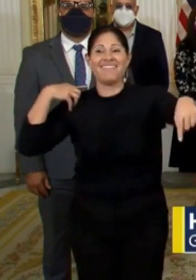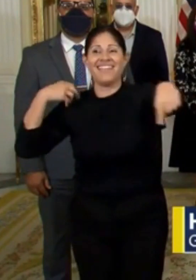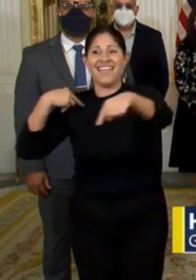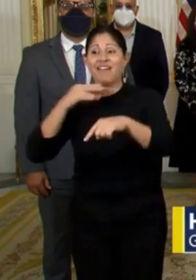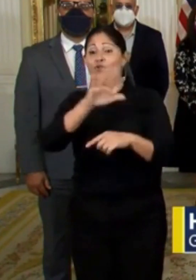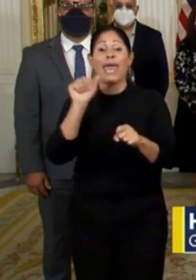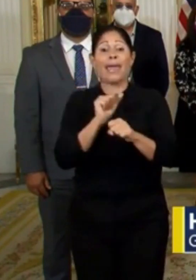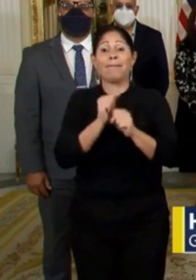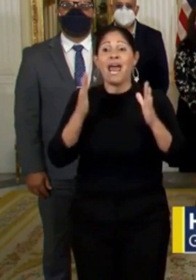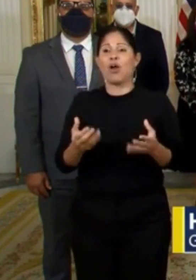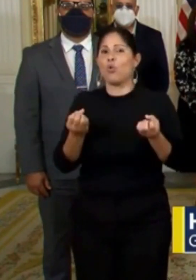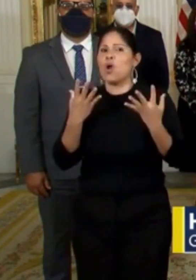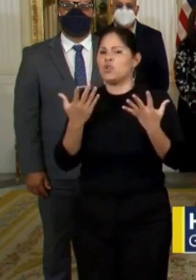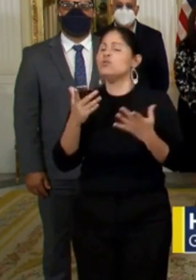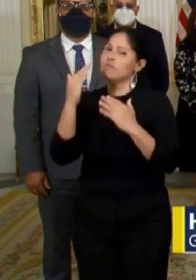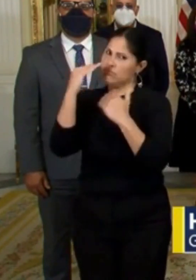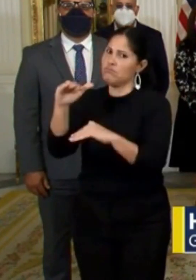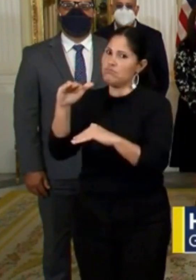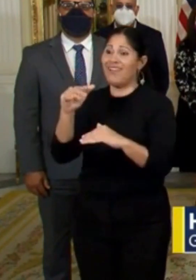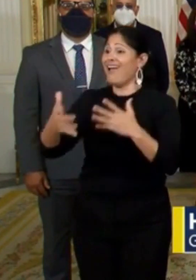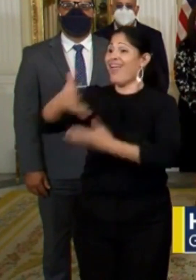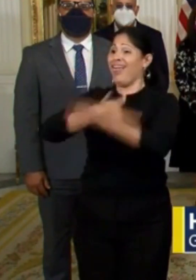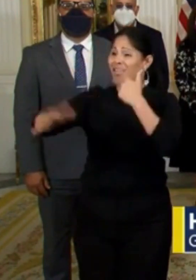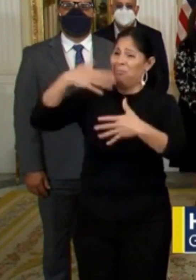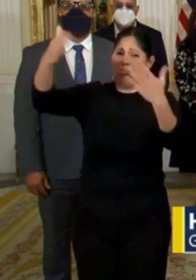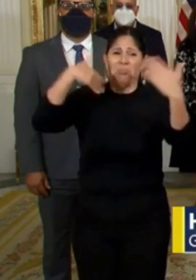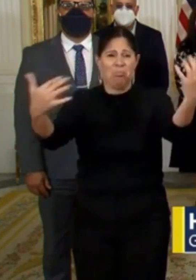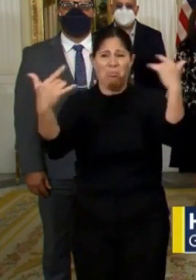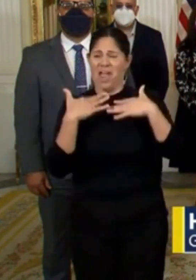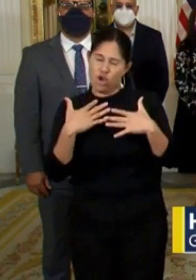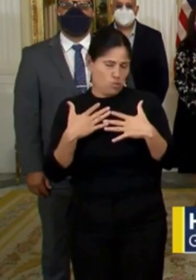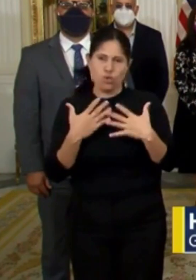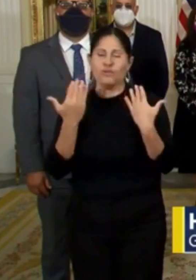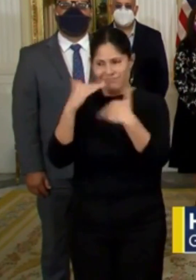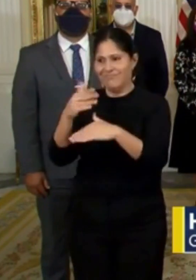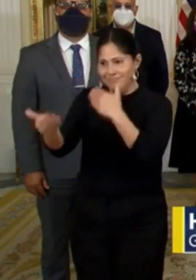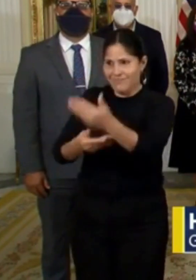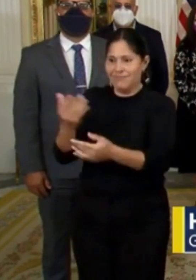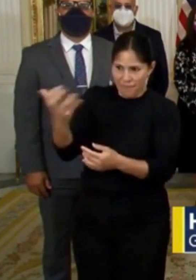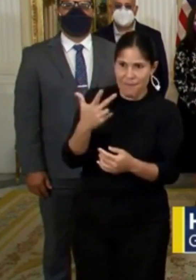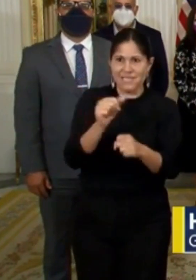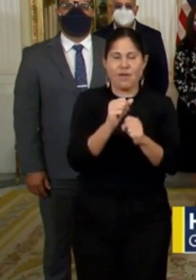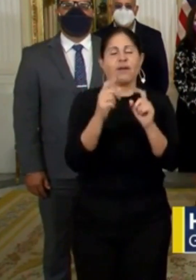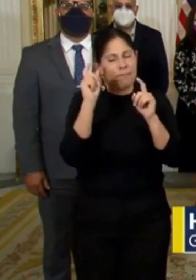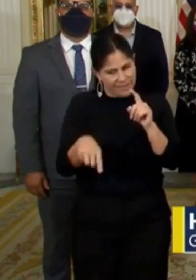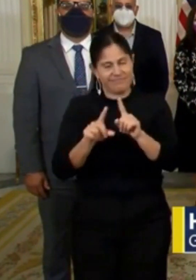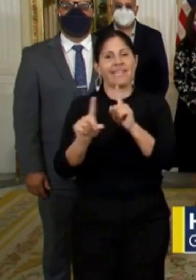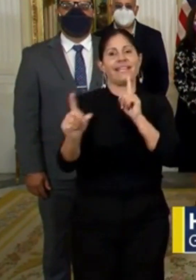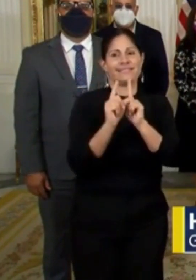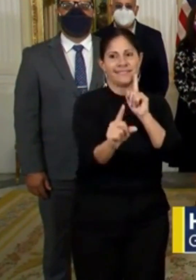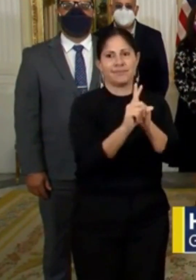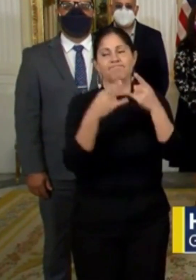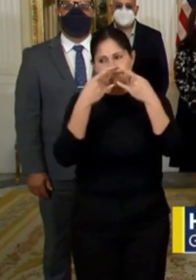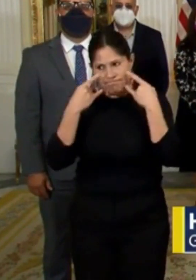empleados en las áreas comunes durante la jornada laboral, cumpliendo con las normas de distanciamiento social y las